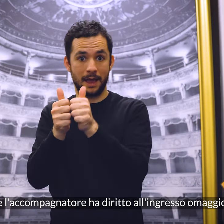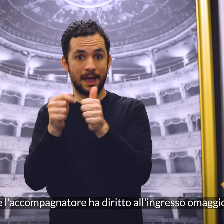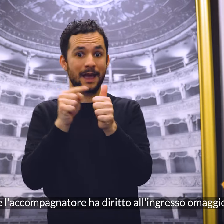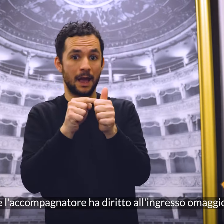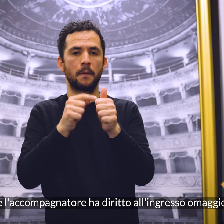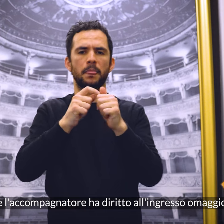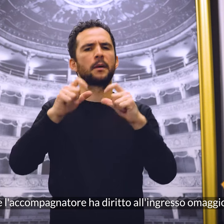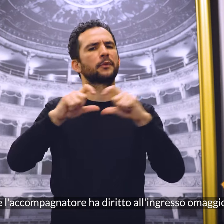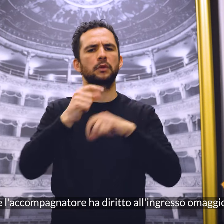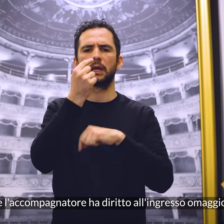all'ingresso omaggio.